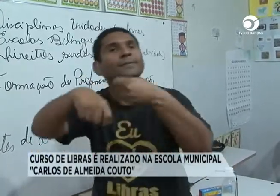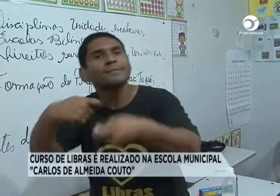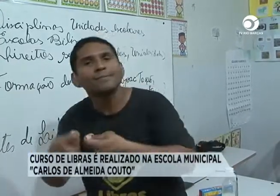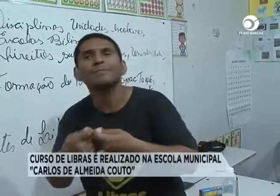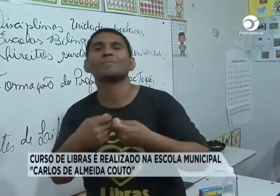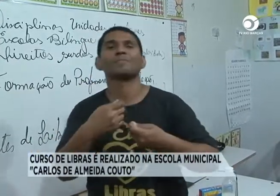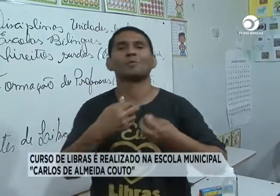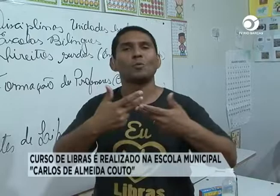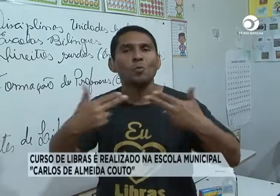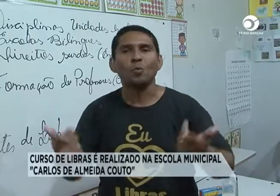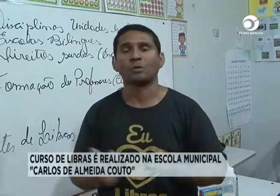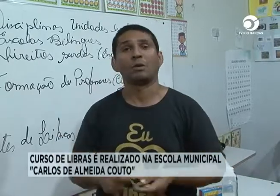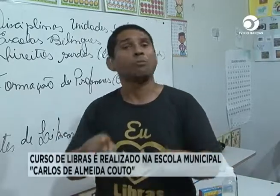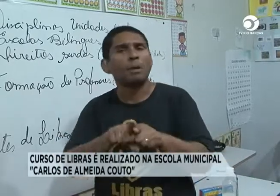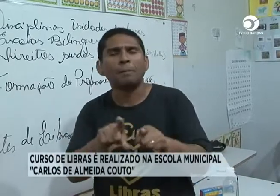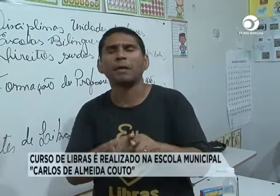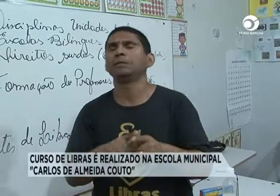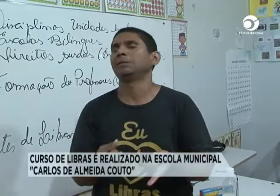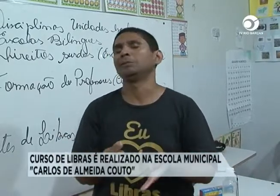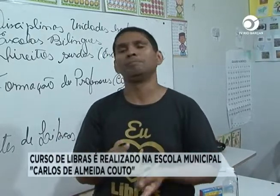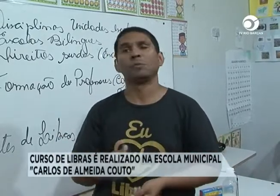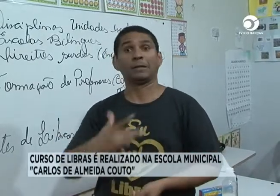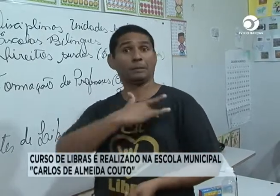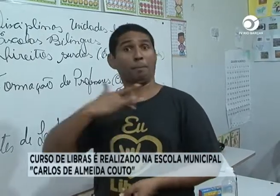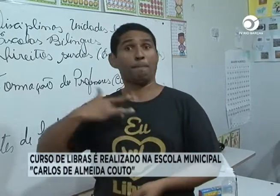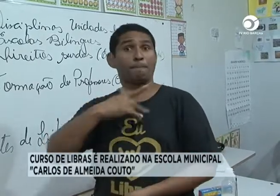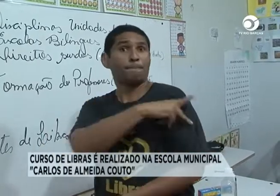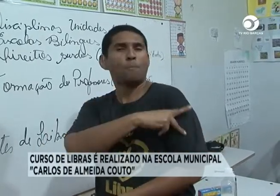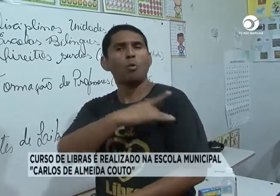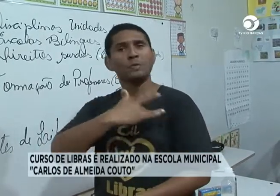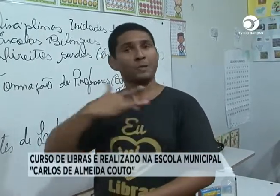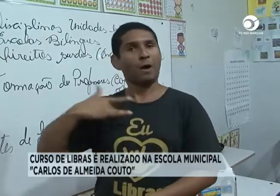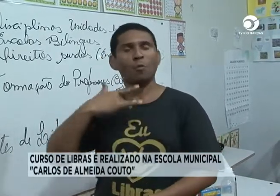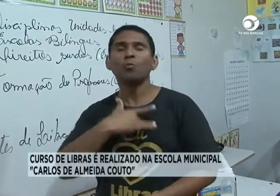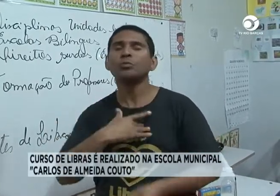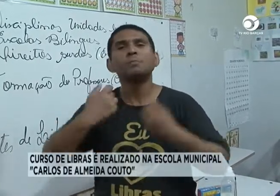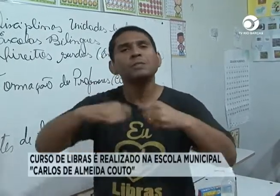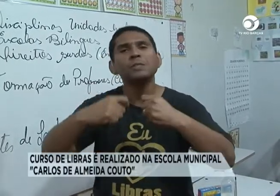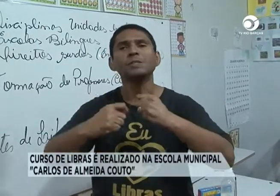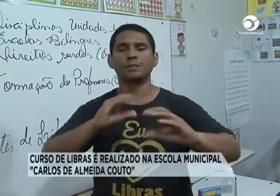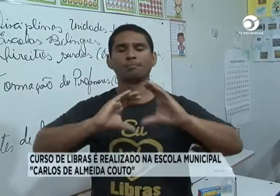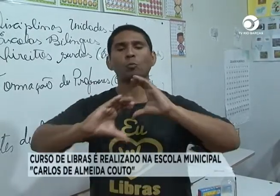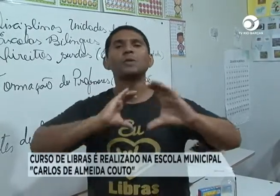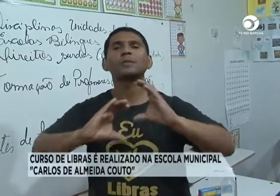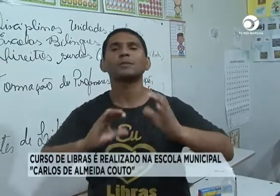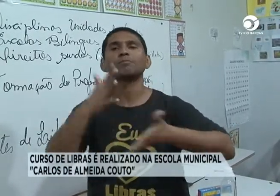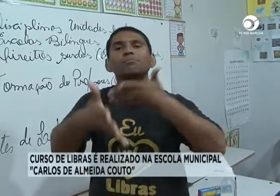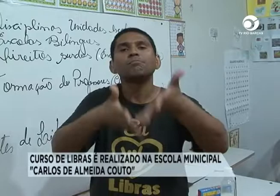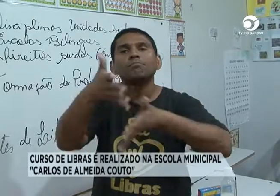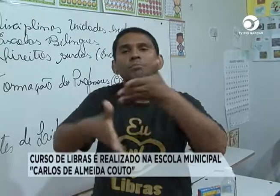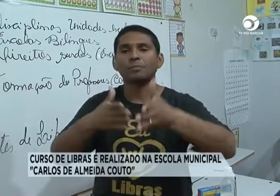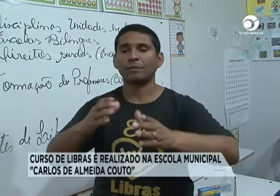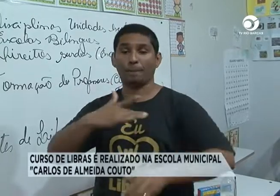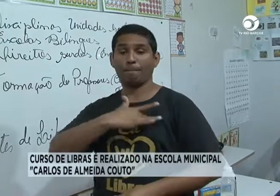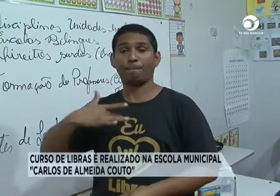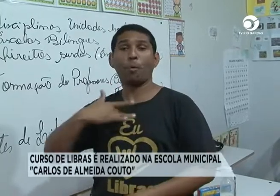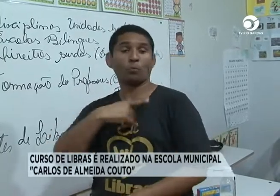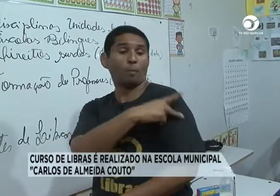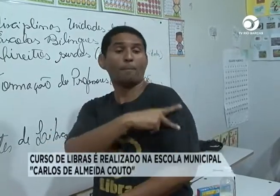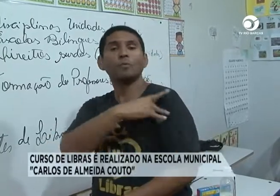regularidade em vários locais e outras coisas também acontecerem. E os profissionais de saúde precisam aprender a